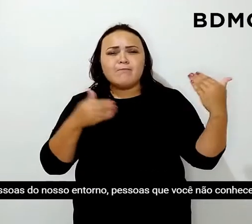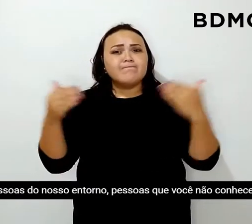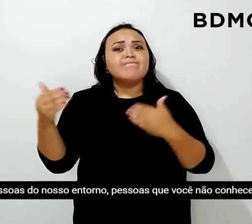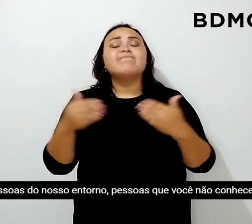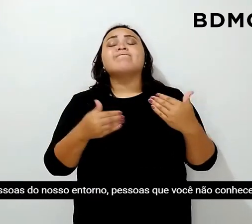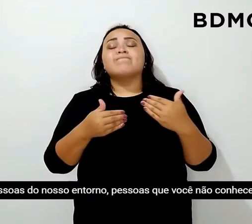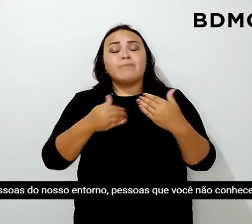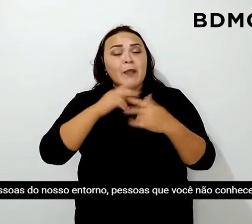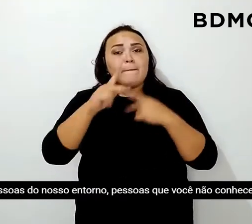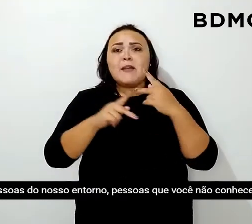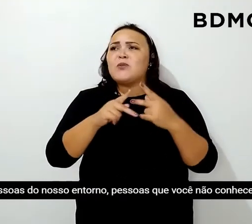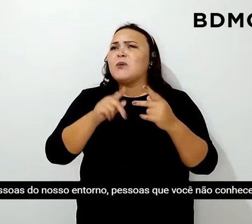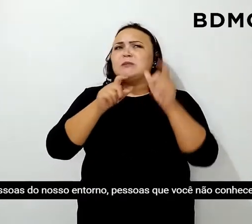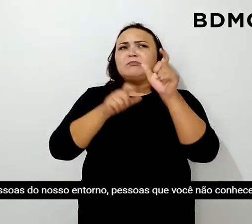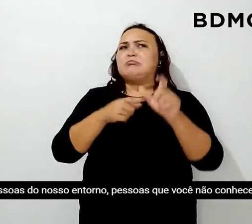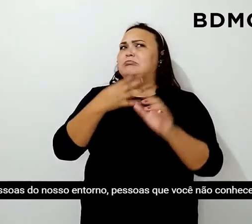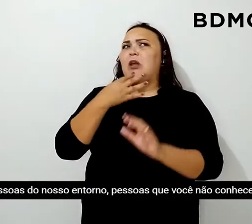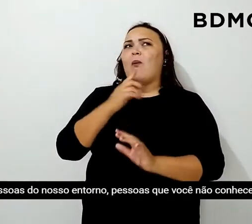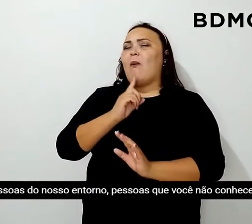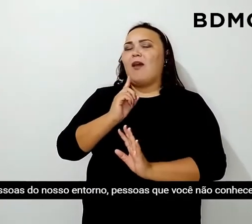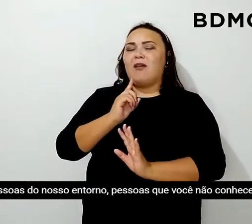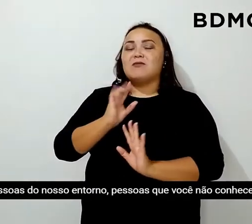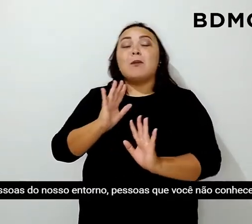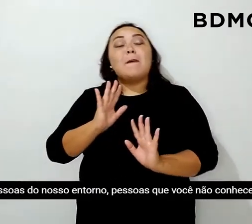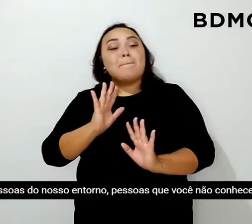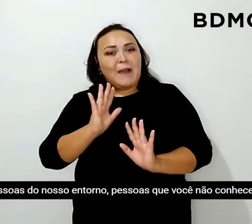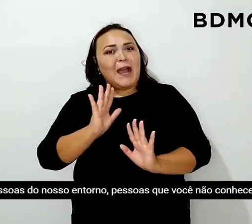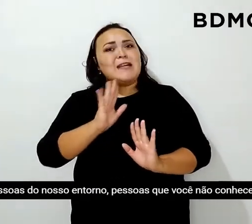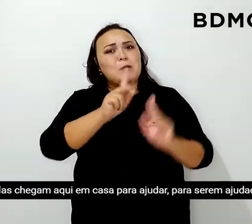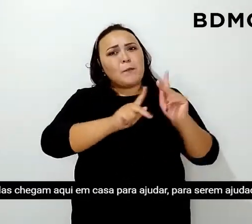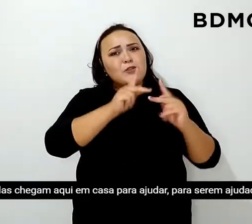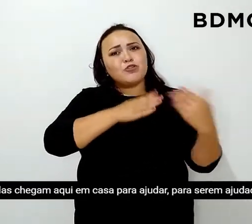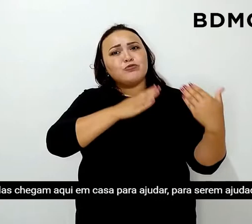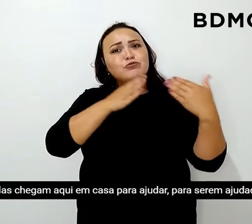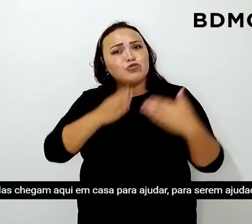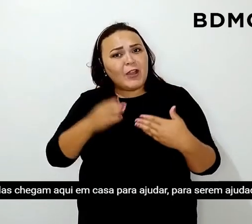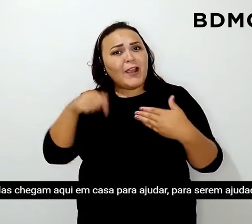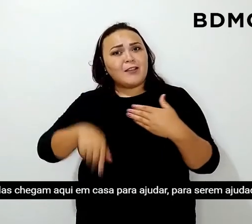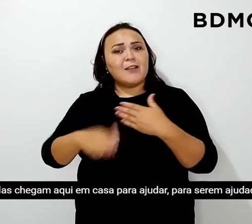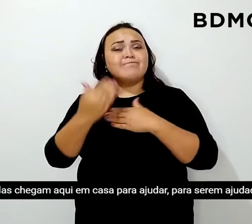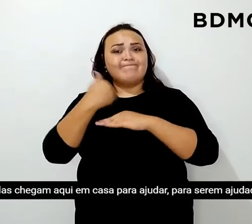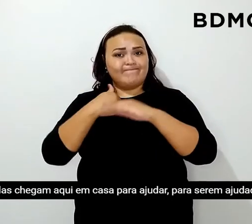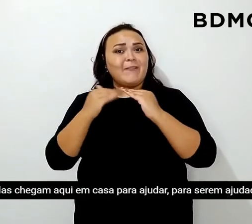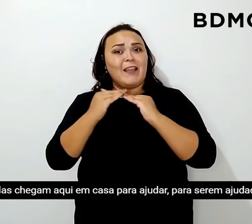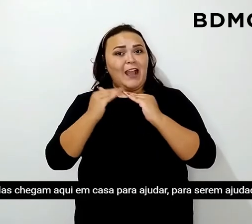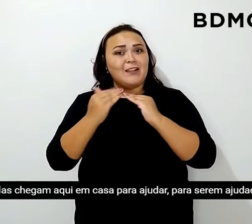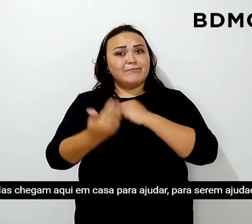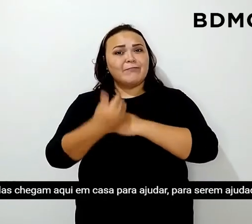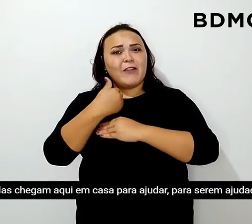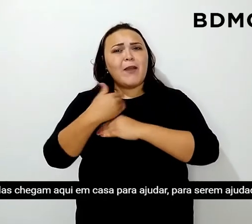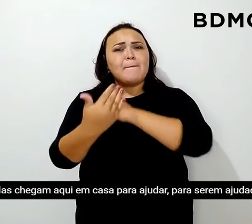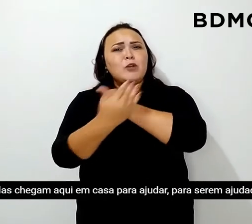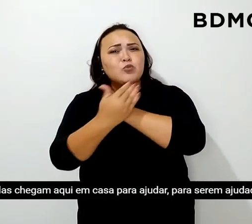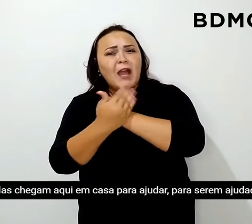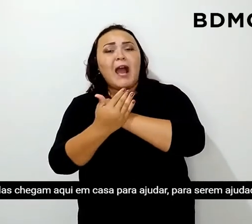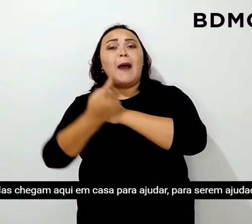nosso entorno, pessoas que você não conhece, mas que elas chegam aqui em casa para ajudar, para ser